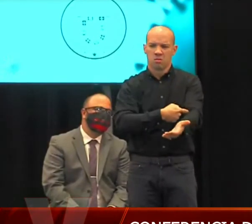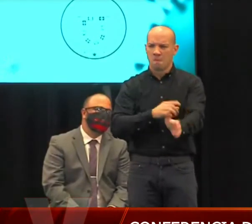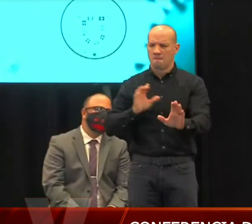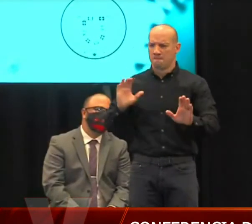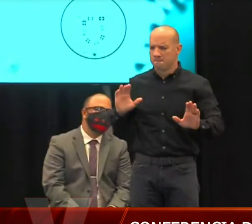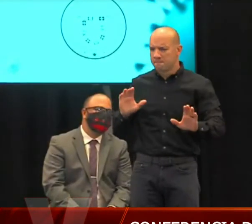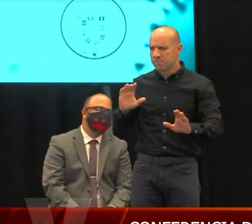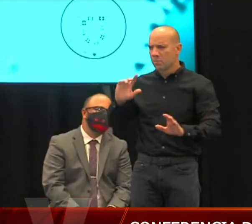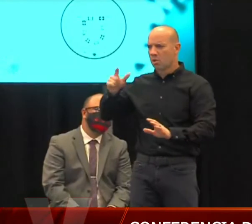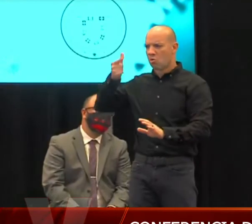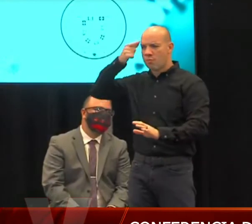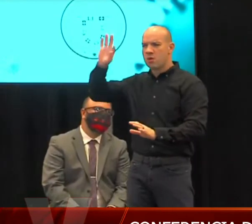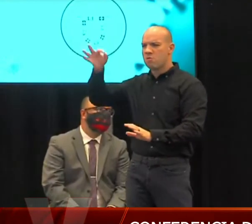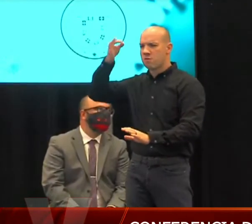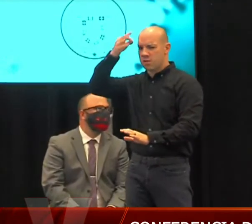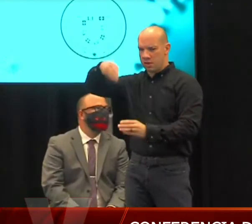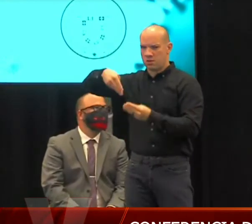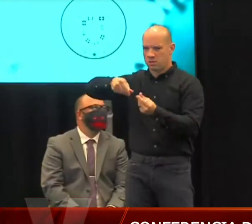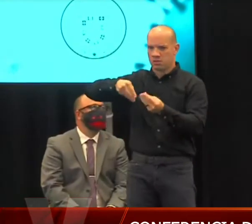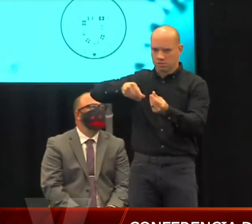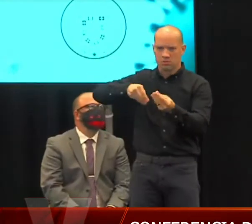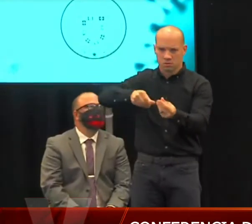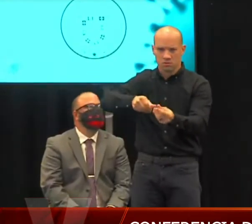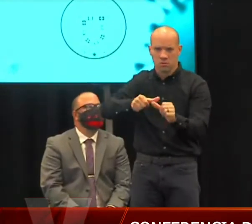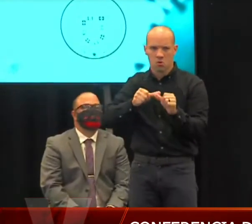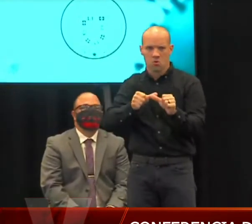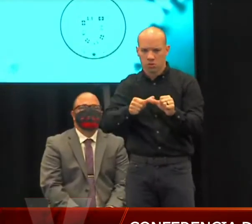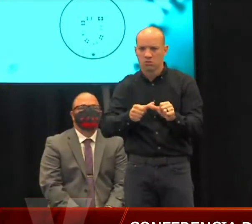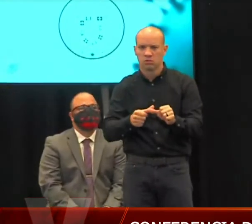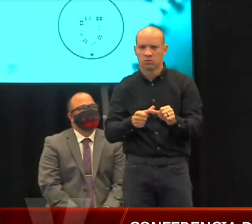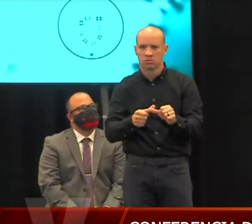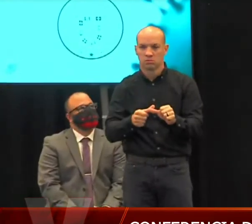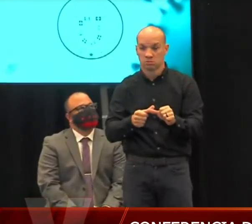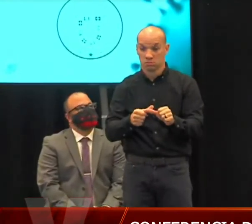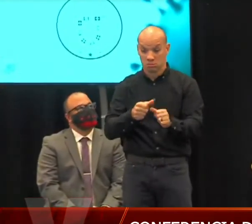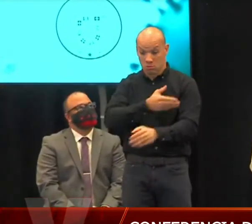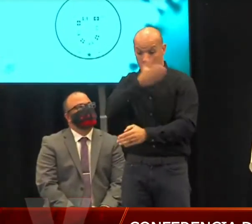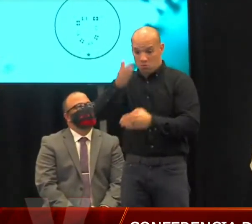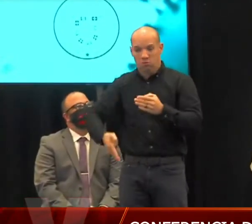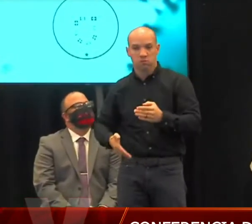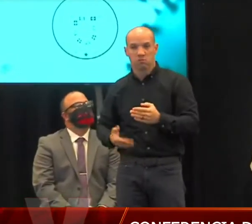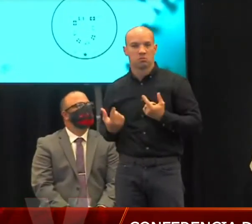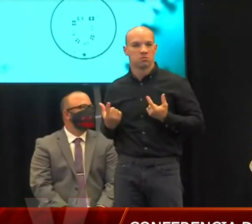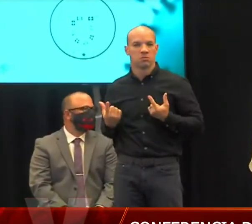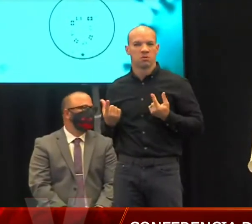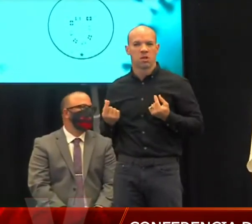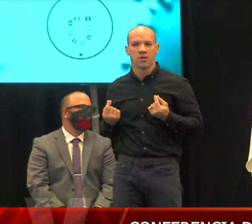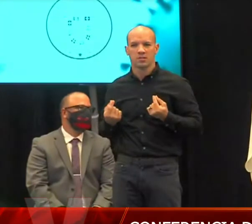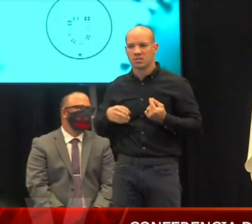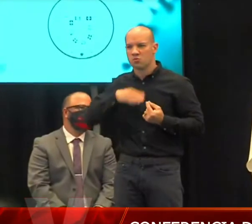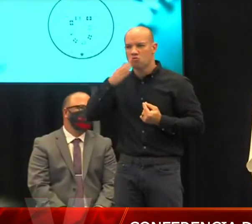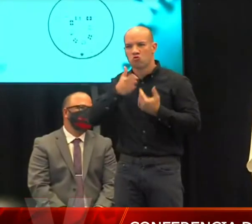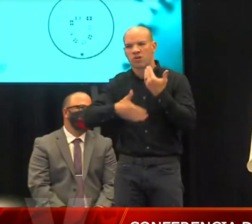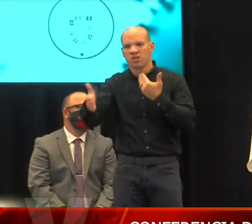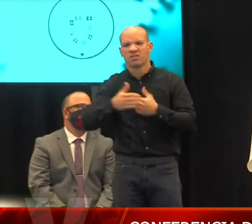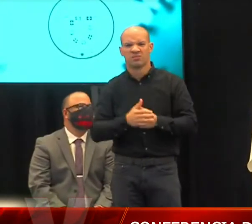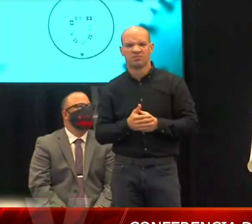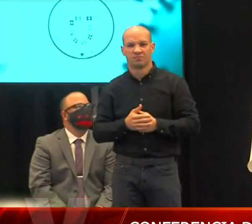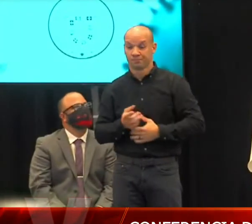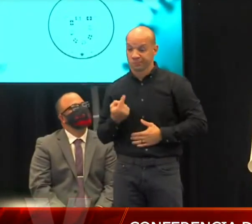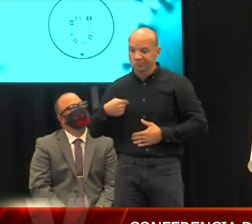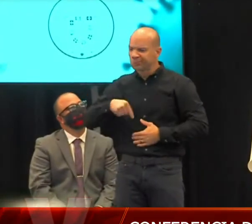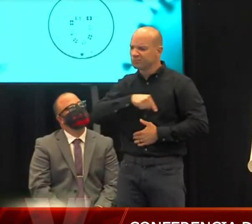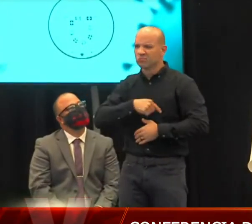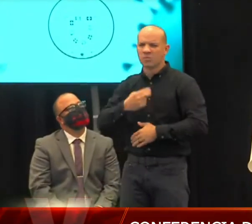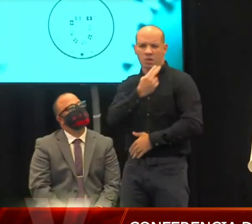una vez termine esa cobertura? Gracias. Nosotros tuvimos reunión con la Asociación de Hospitales, con las compañías de cuido